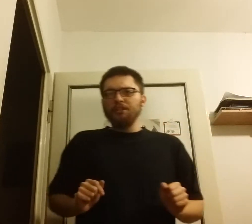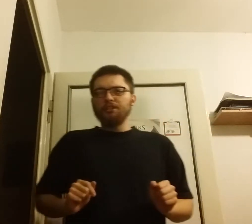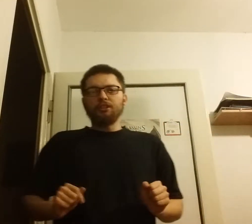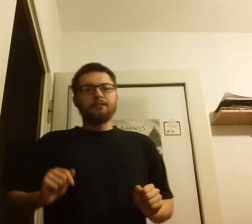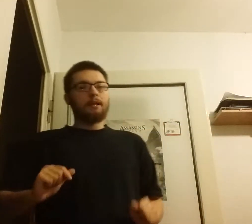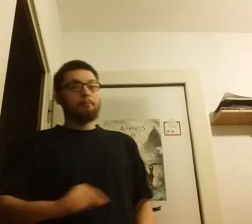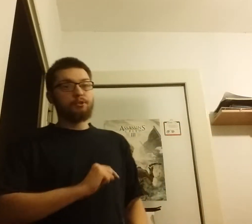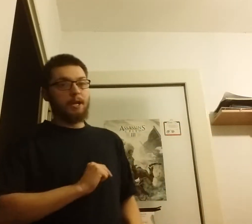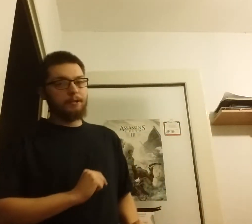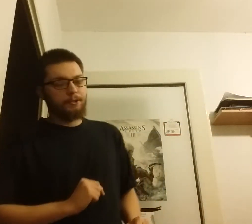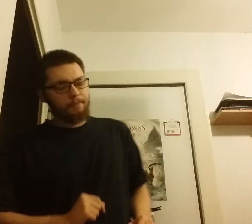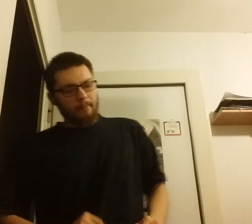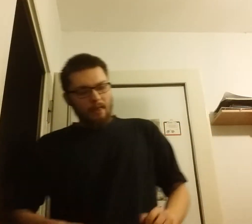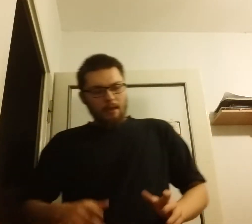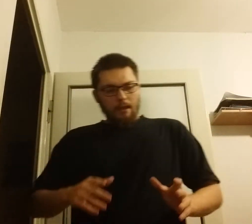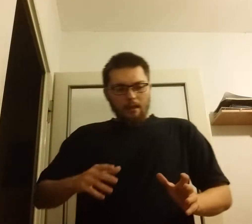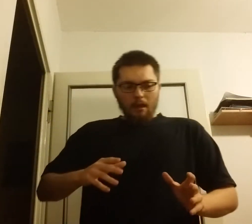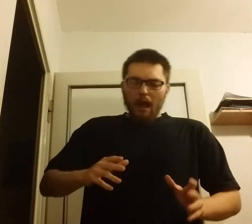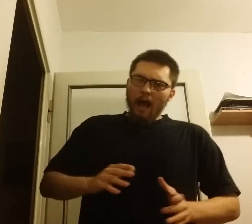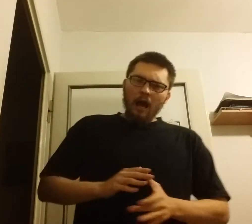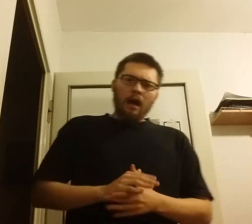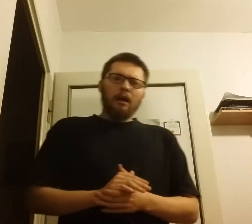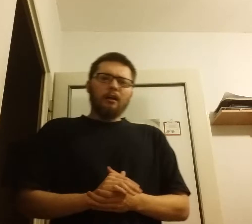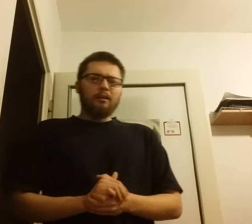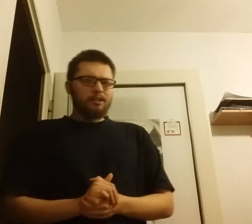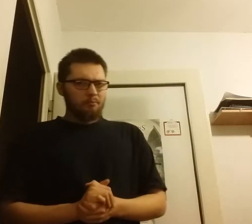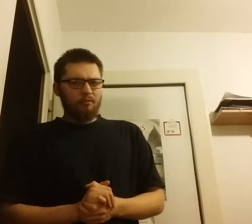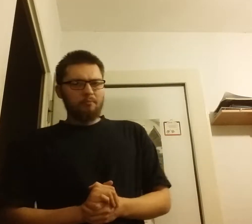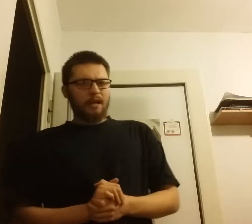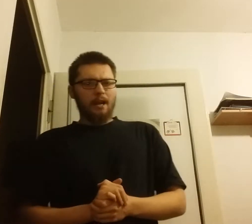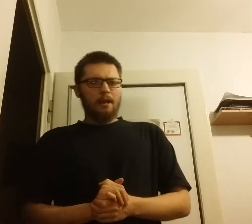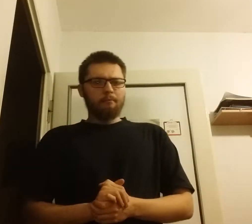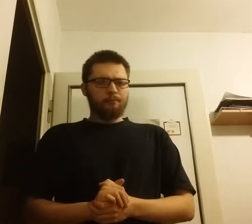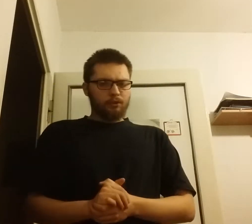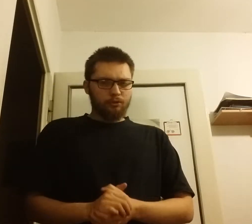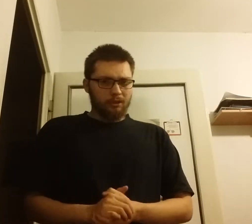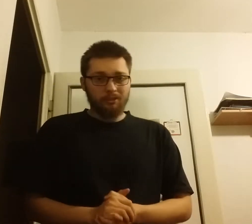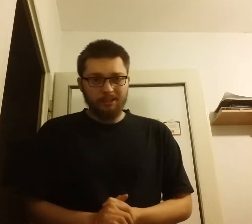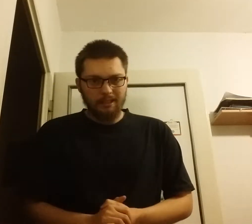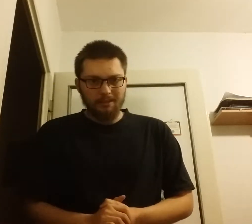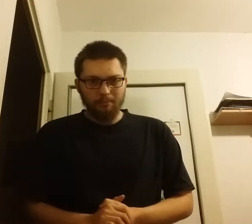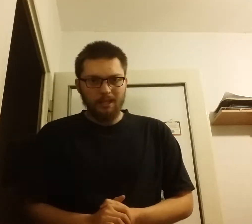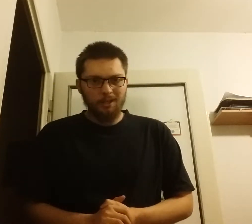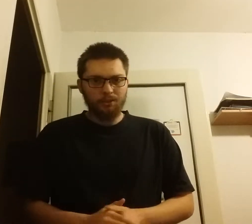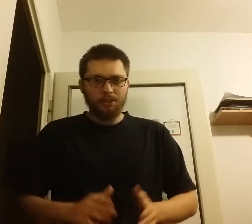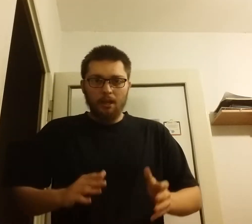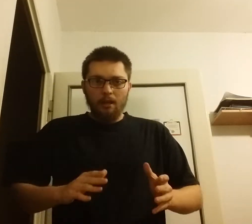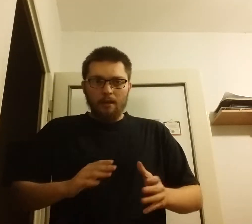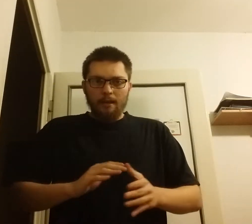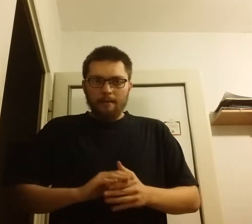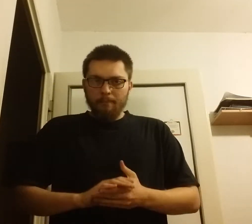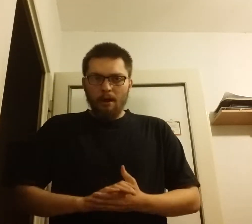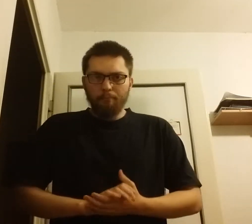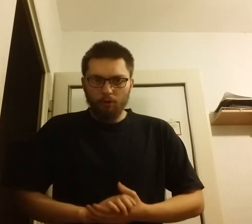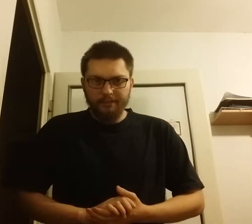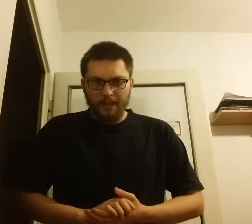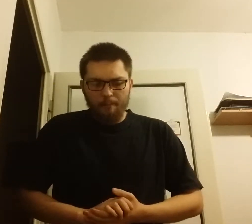nigdy nic, przejść. A tym nowym krajem, który odzyskał niepodległość była Polska.